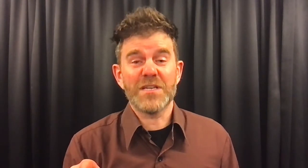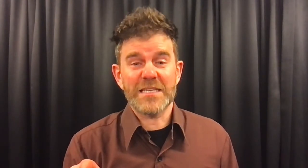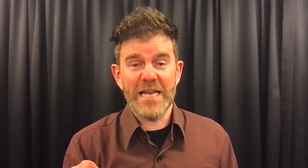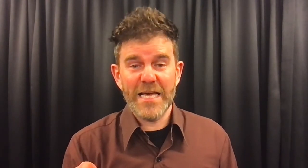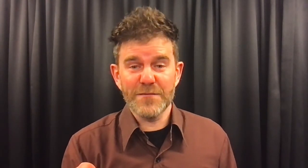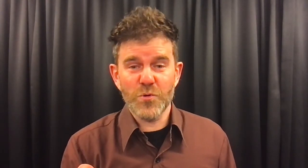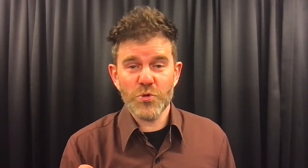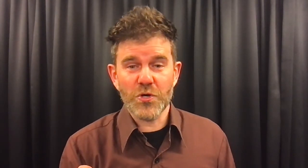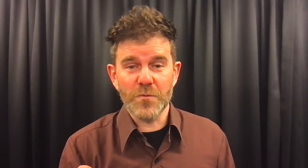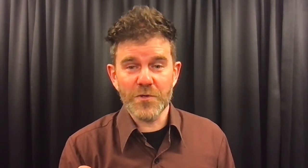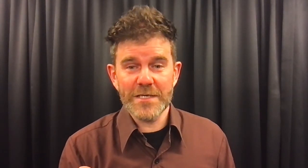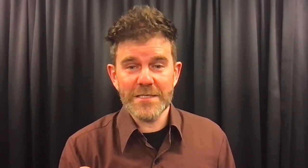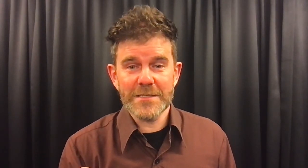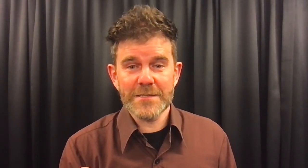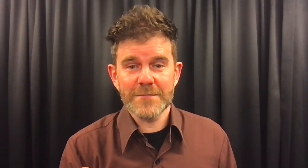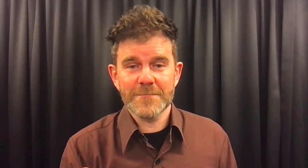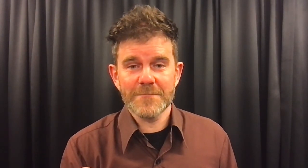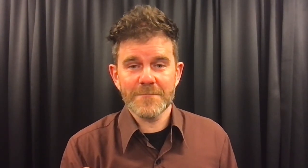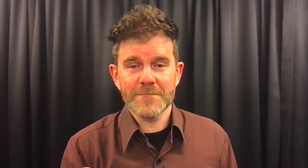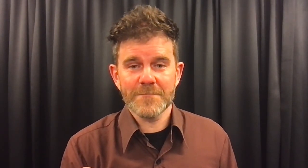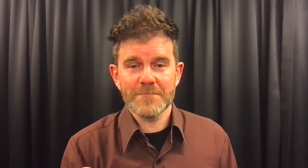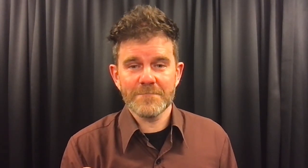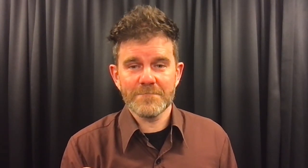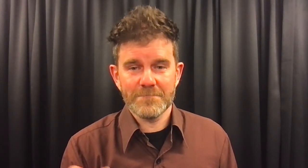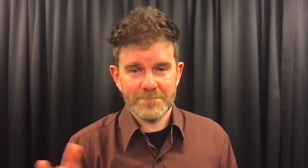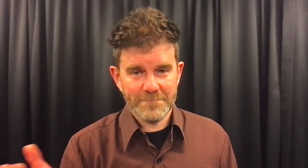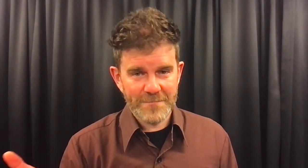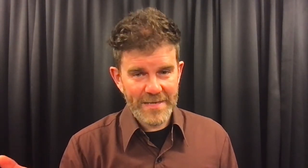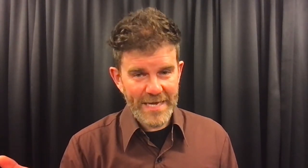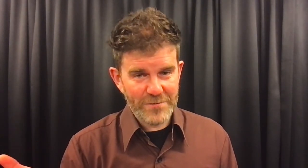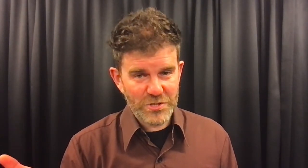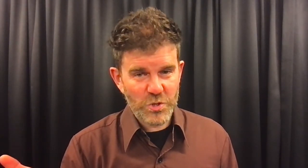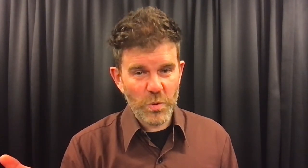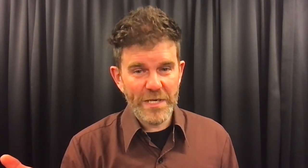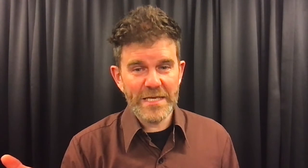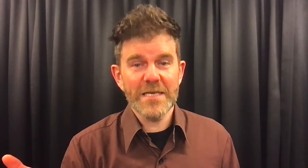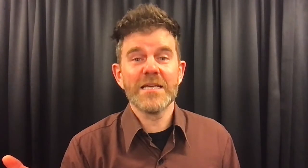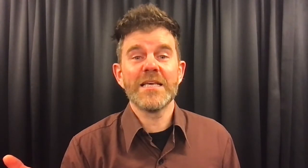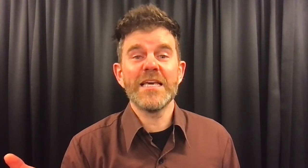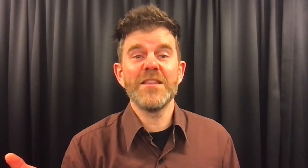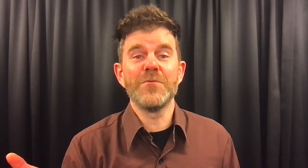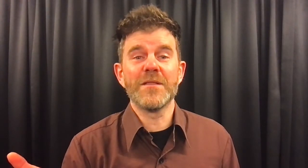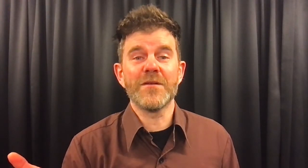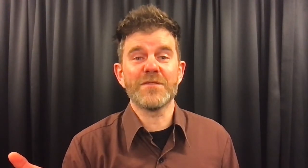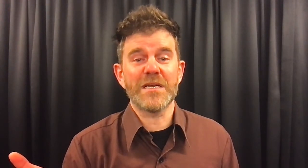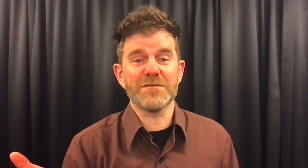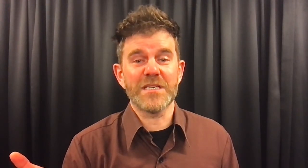het kleine vogeltje geworden is? Hij was koning in de winter vanaf dan.